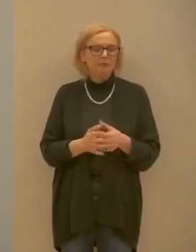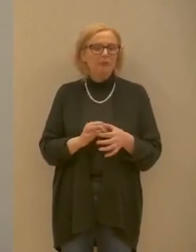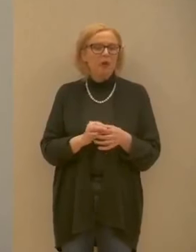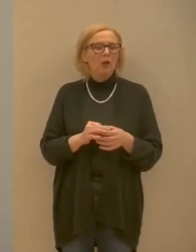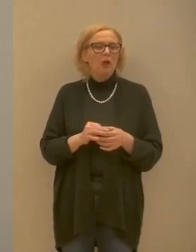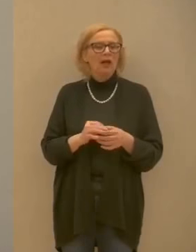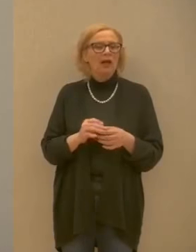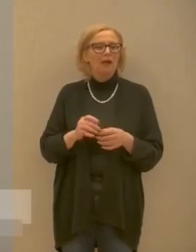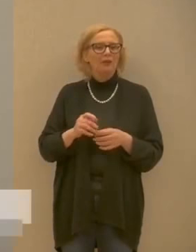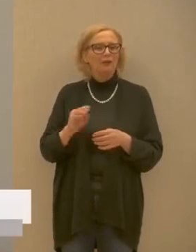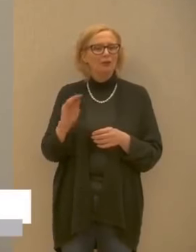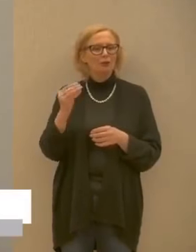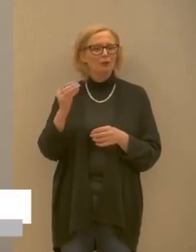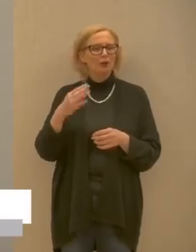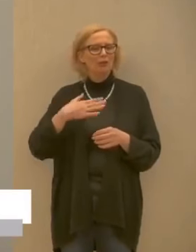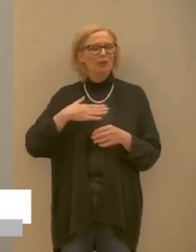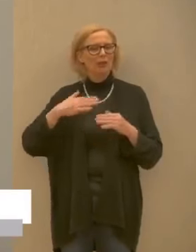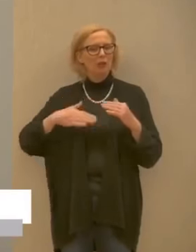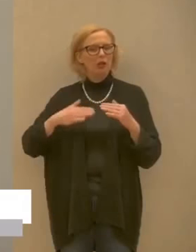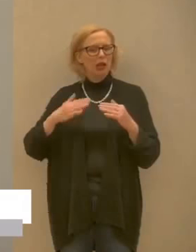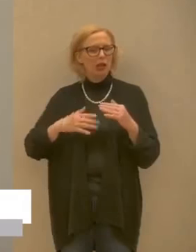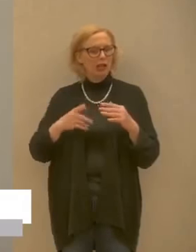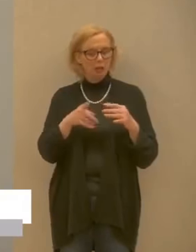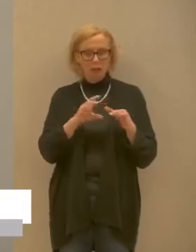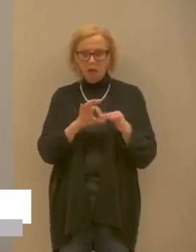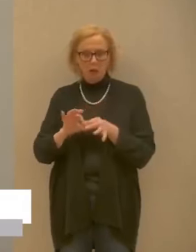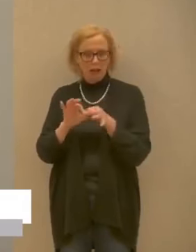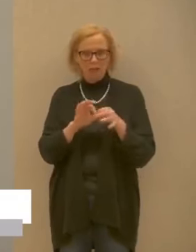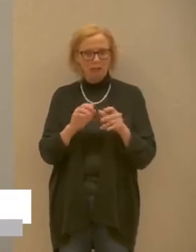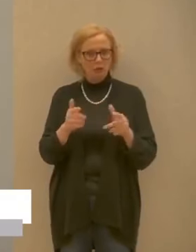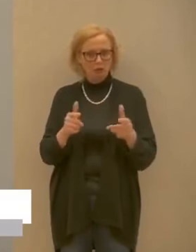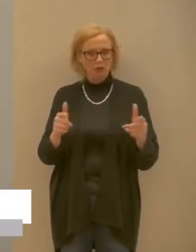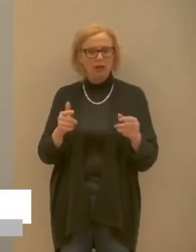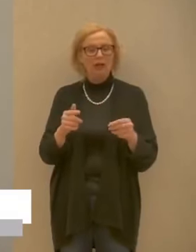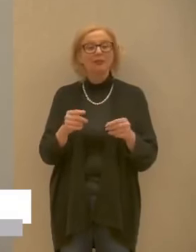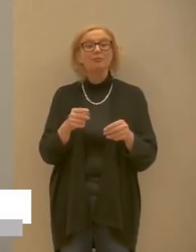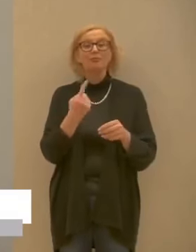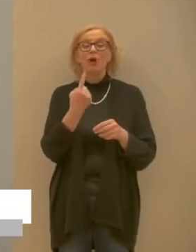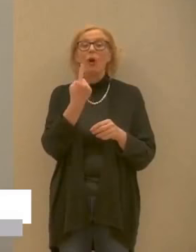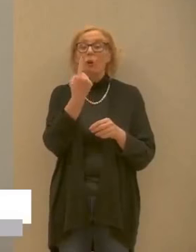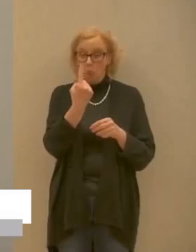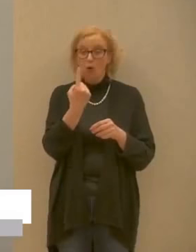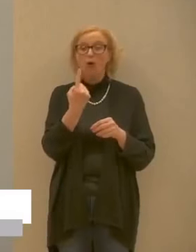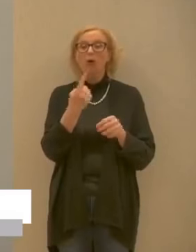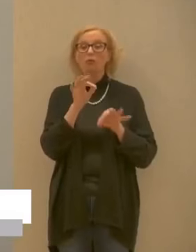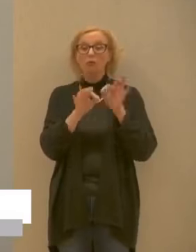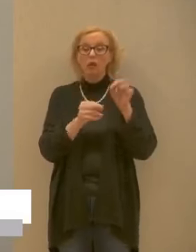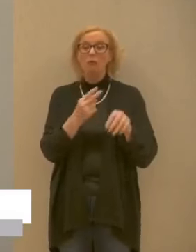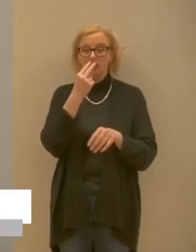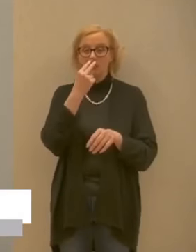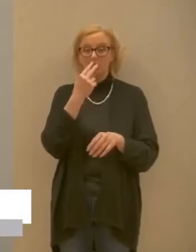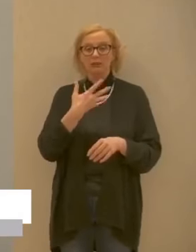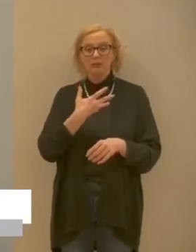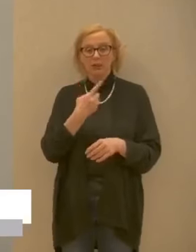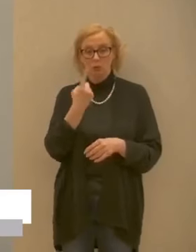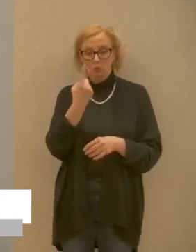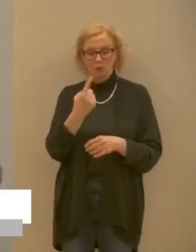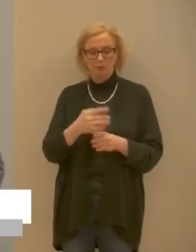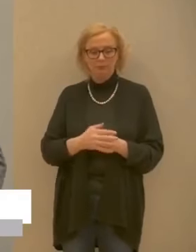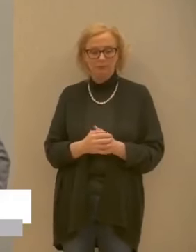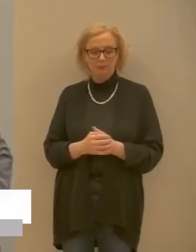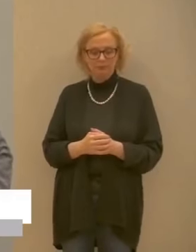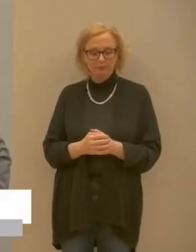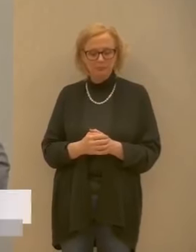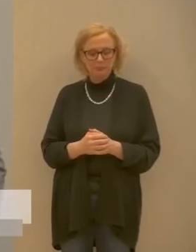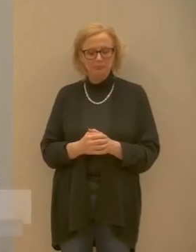mi risulta una correlazione e diciamo in terapia intensiva è uno solo ok l'altra domanda invece